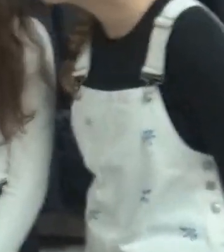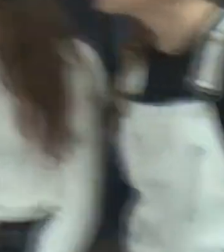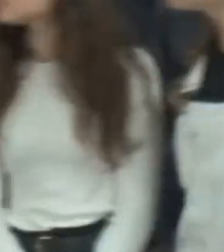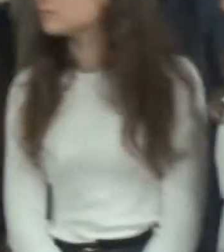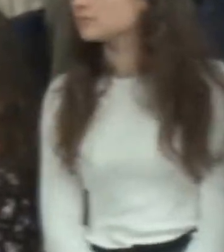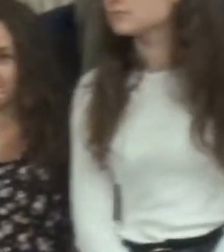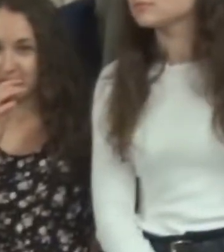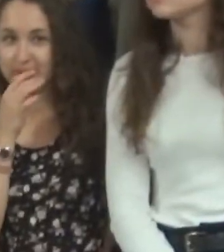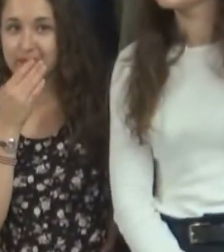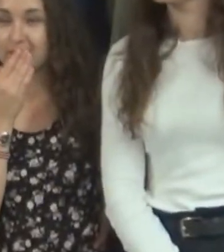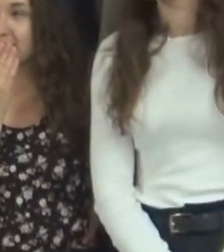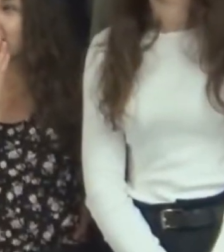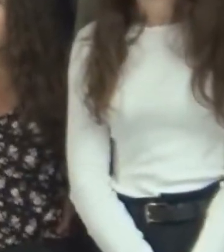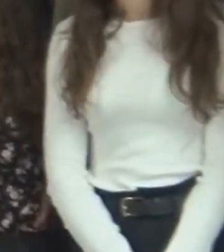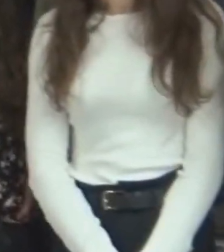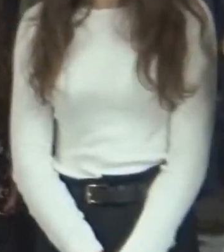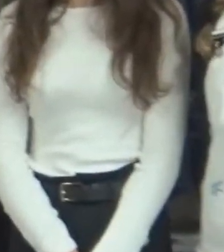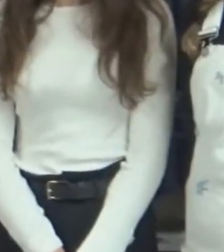Mnoho mi to.